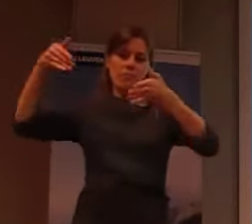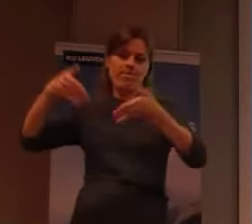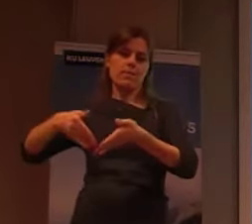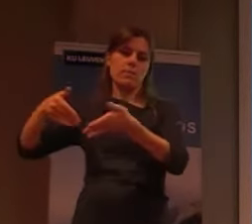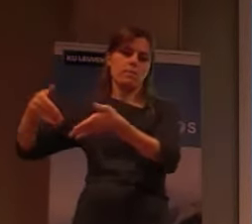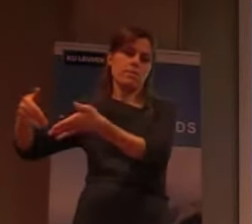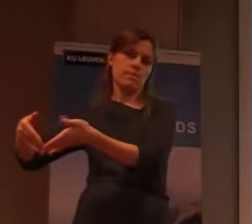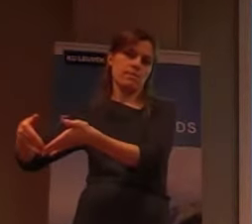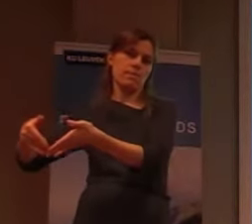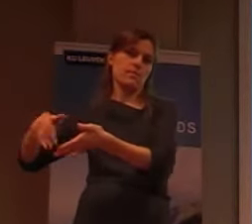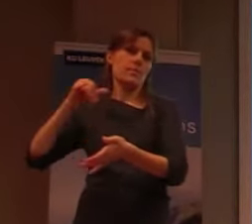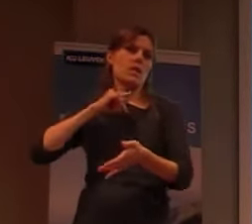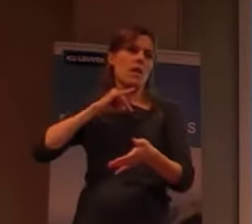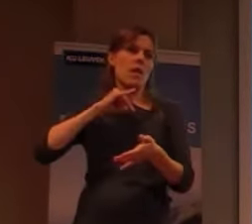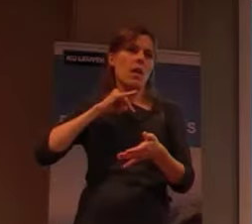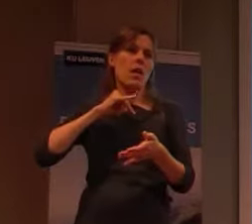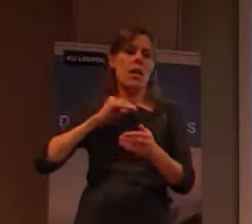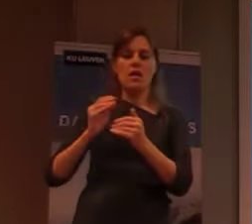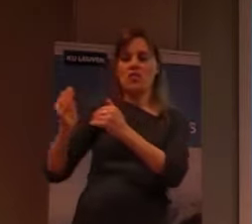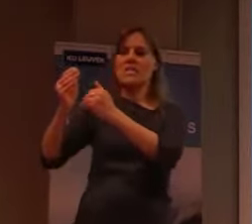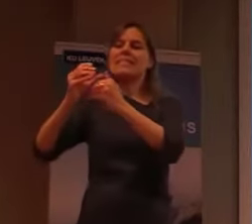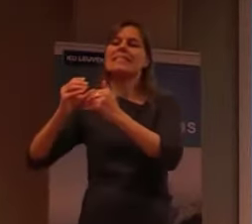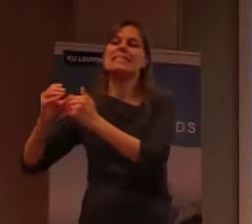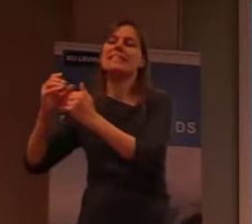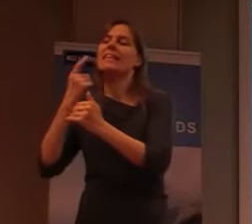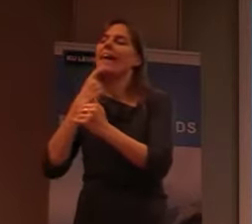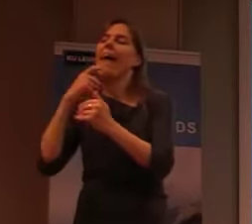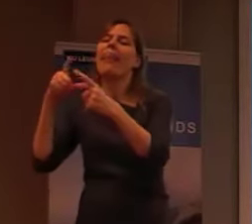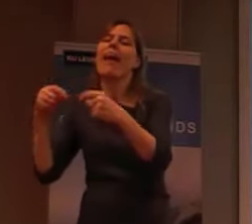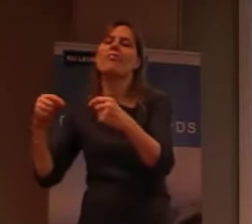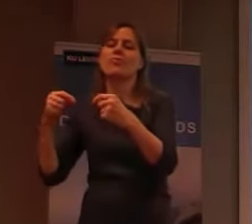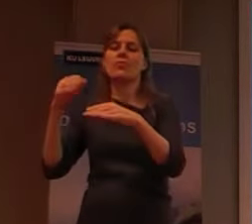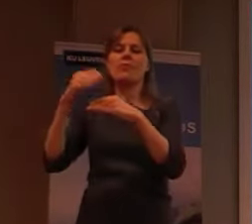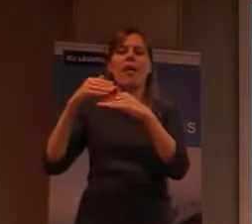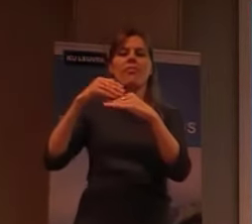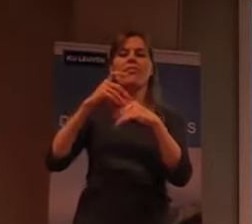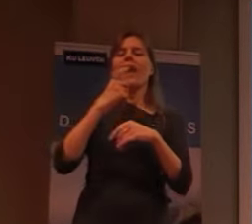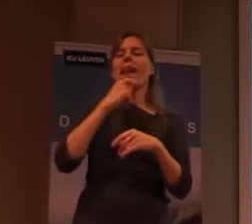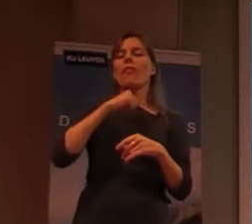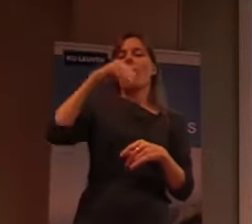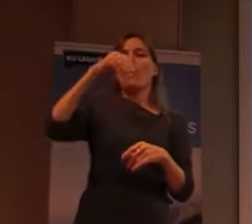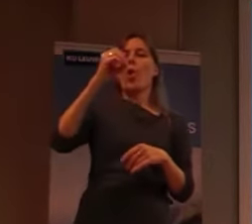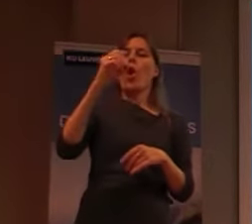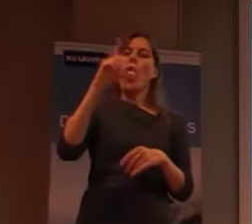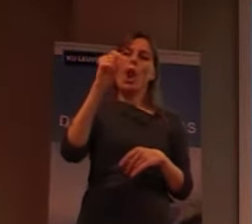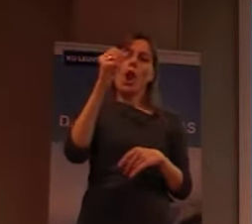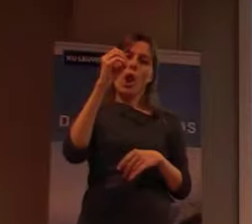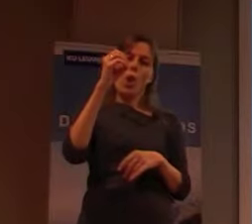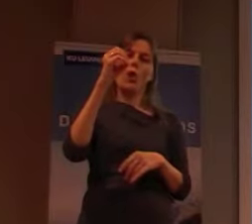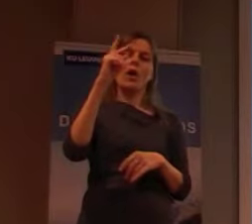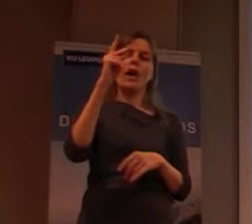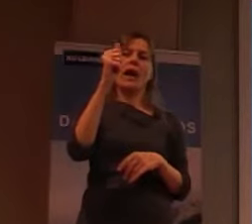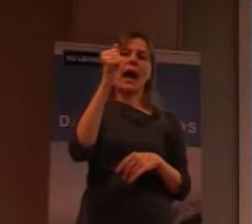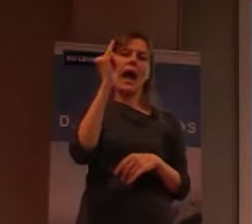schiereiland, van eiland, Molokai. Het werd, voor die reden, ook gekozen, omdat het omgeven is,